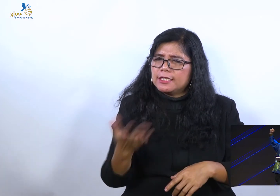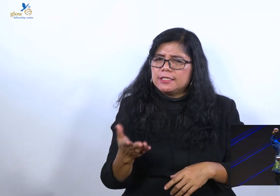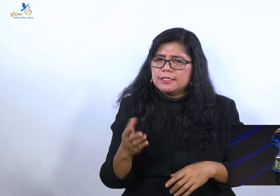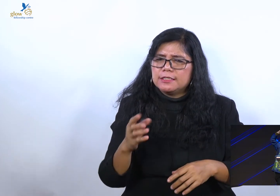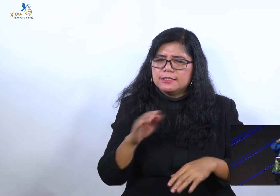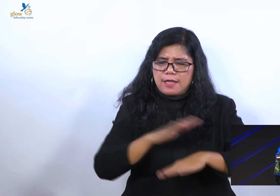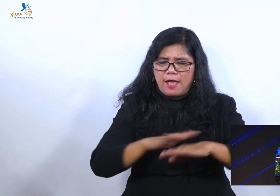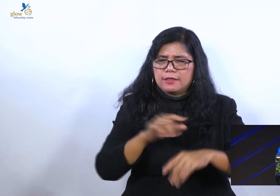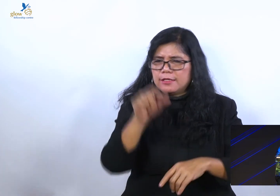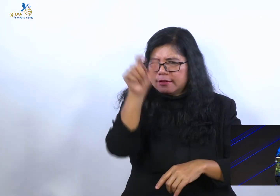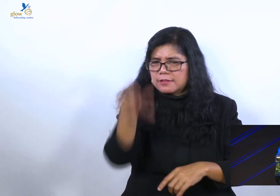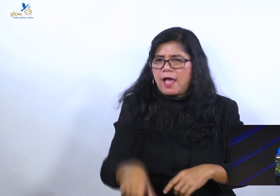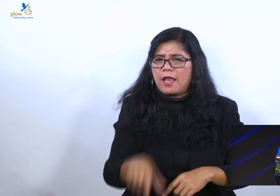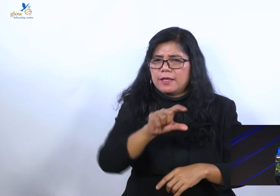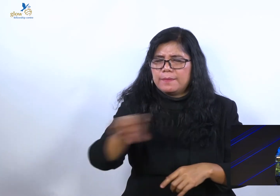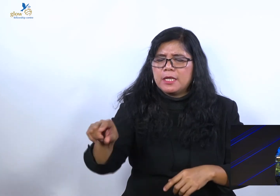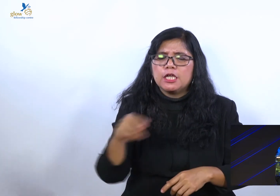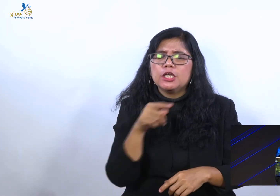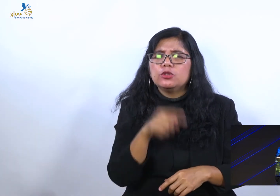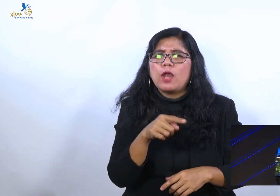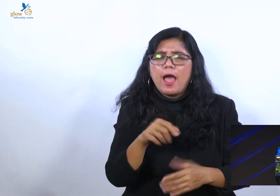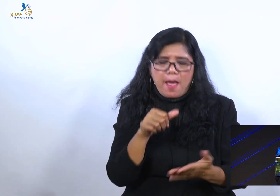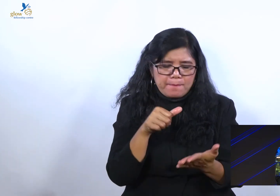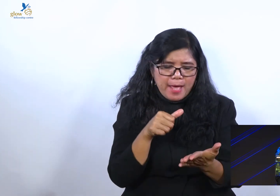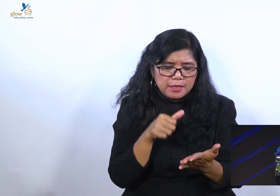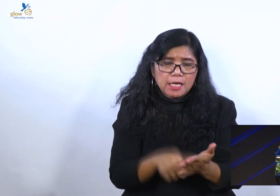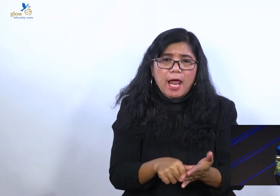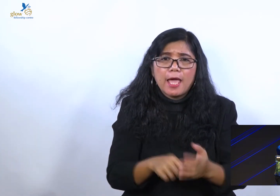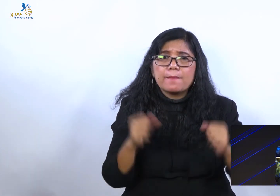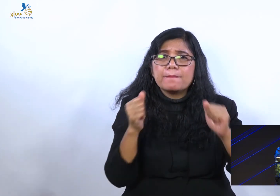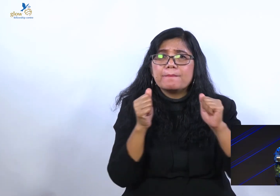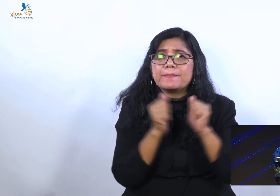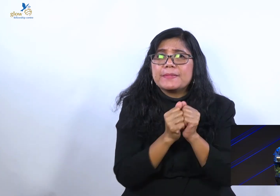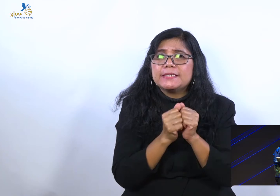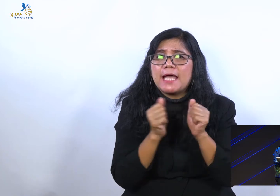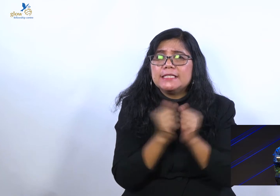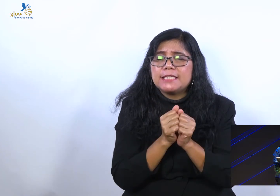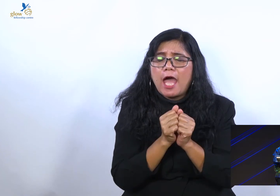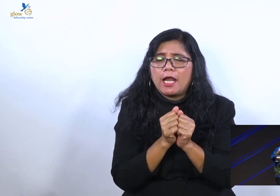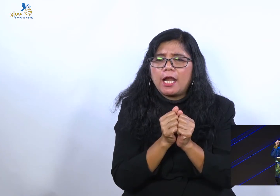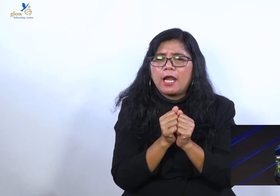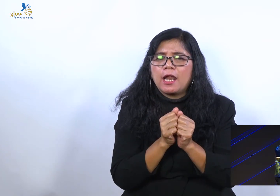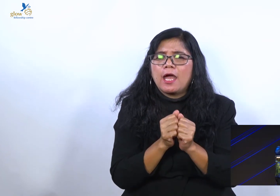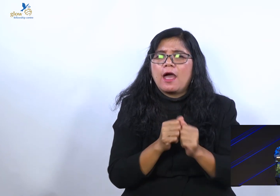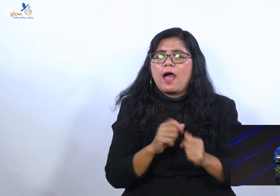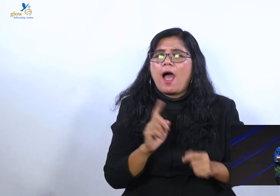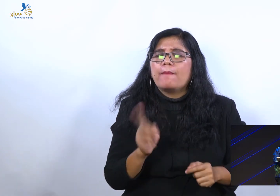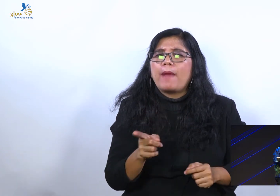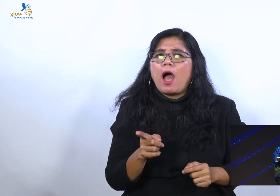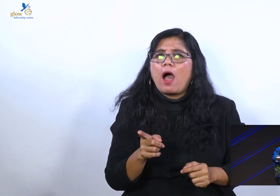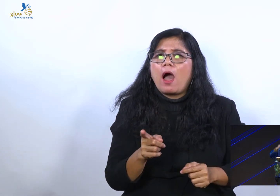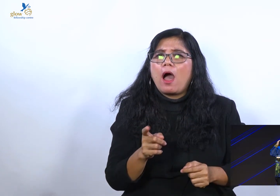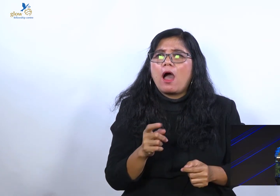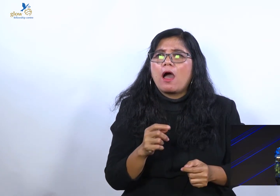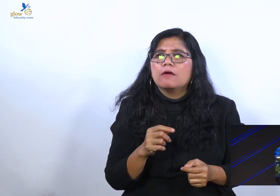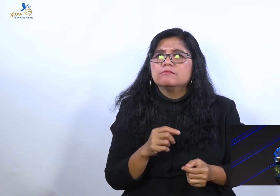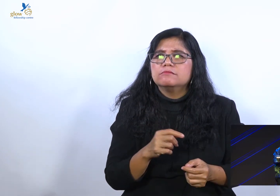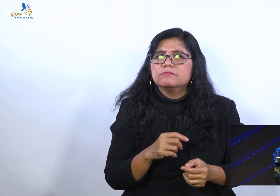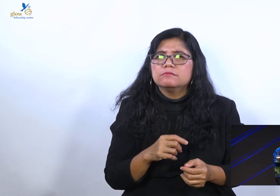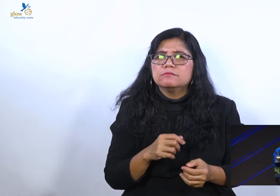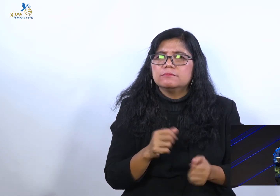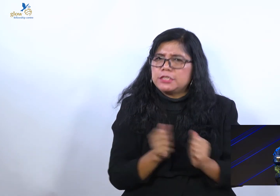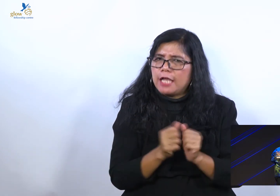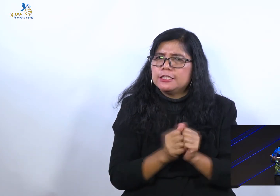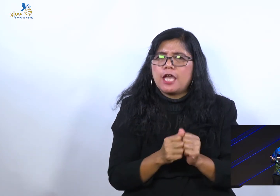itu adalah metrai perjanjian, bahwa barang siapa yang percaya kepada tidak binasa, melainkan berolah hidup yang kekal, yang sejauh katakan,